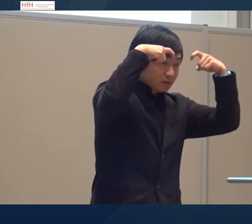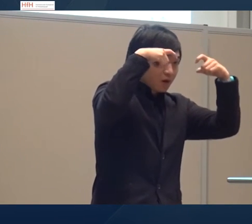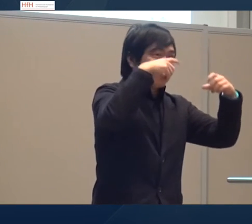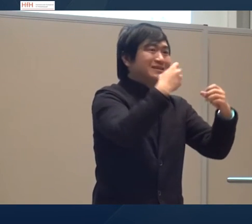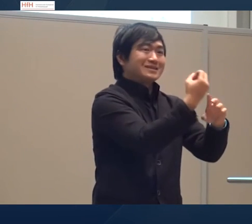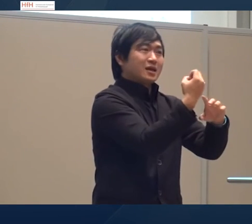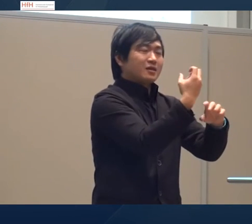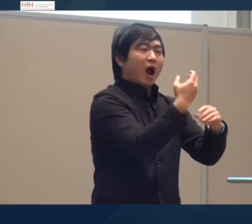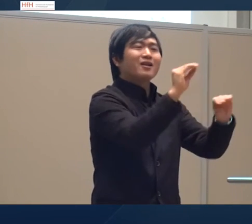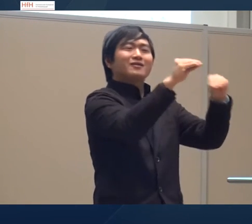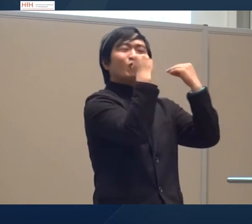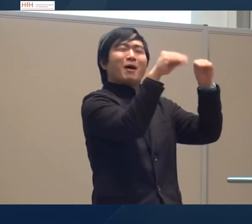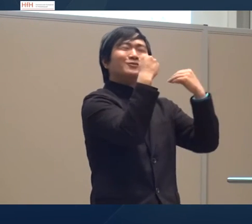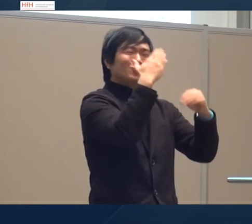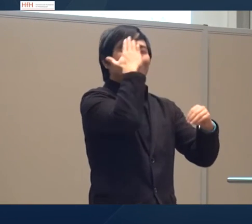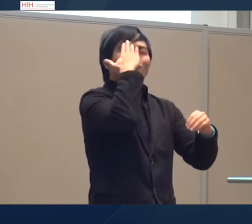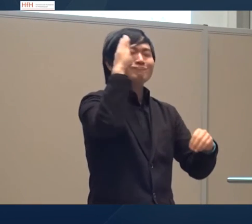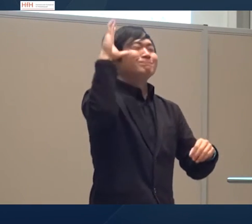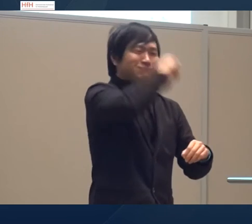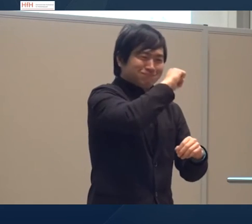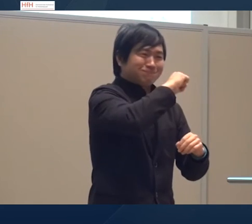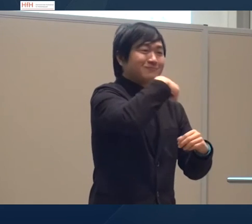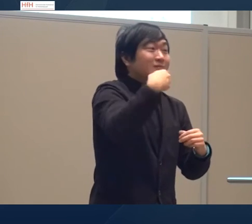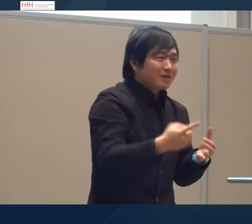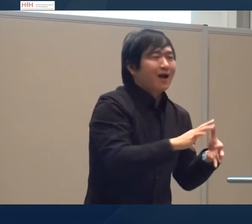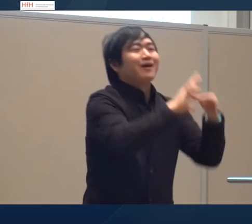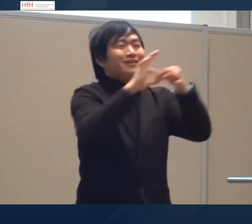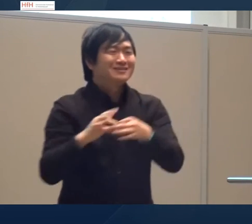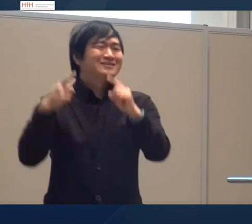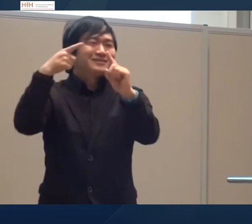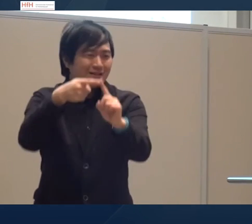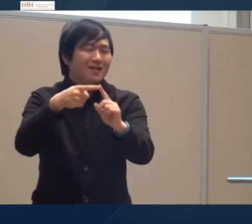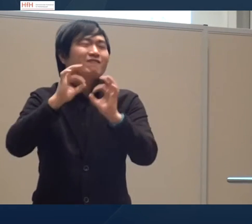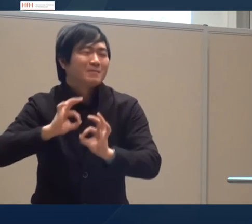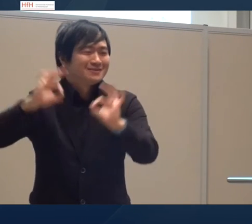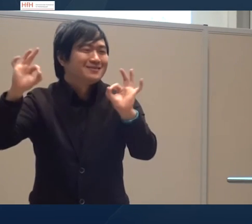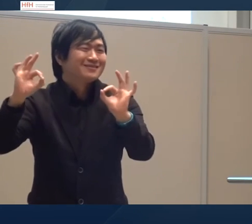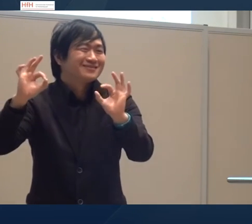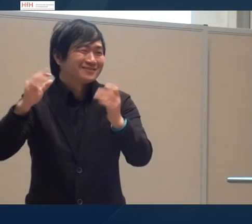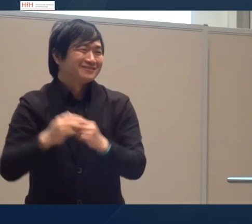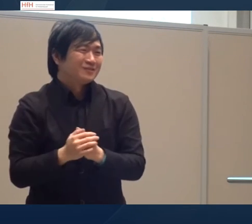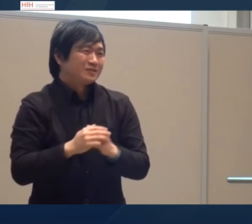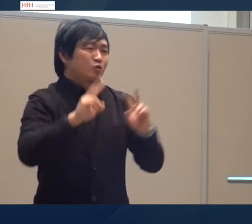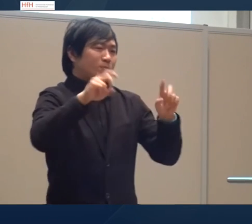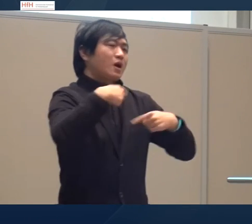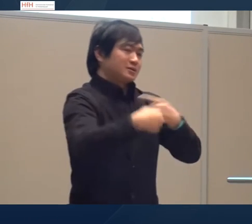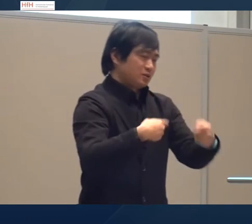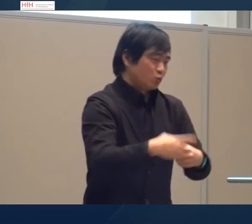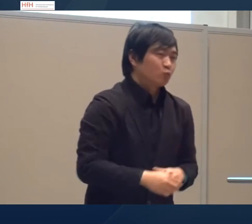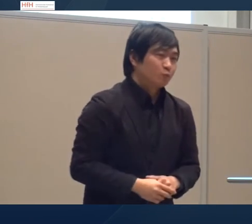das bedeutet es gibt ein Signal es gibt eine Information und dann im Nebensatz Ziel ist die Sprache zu verbessern so